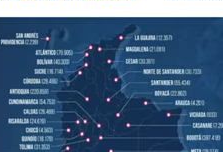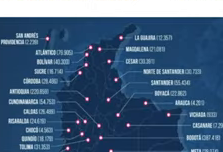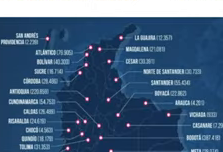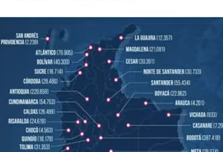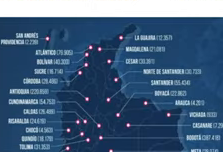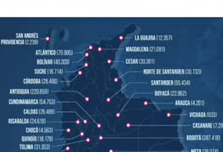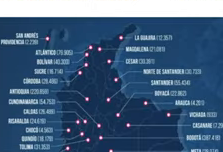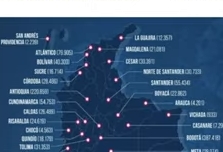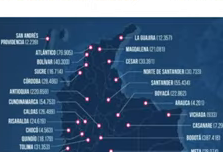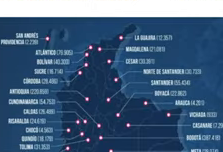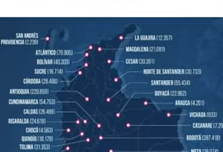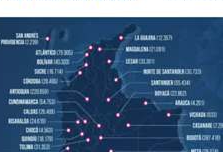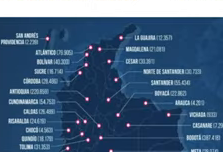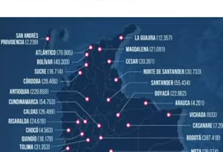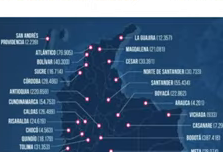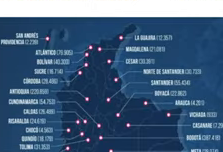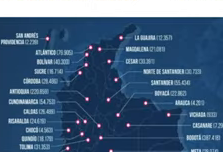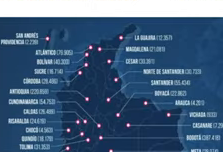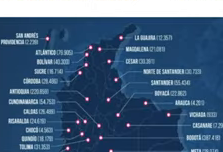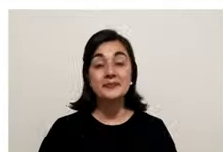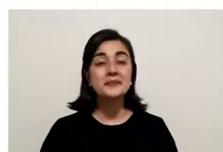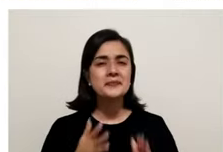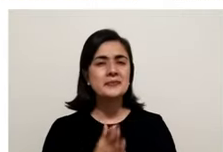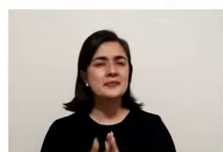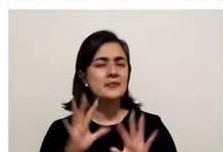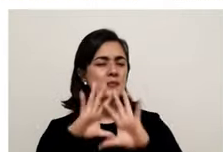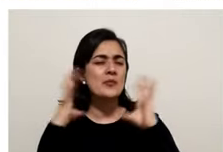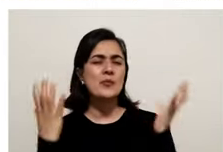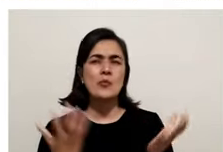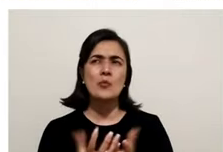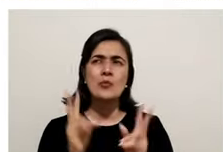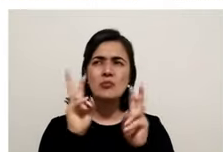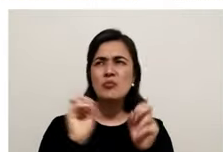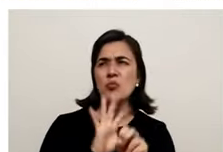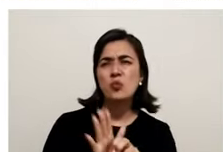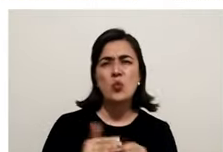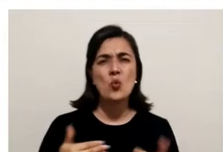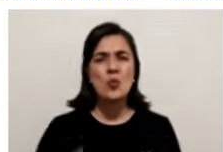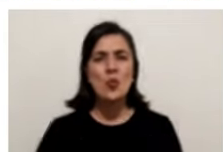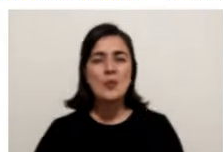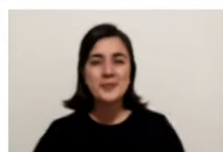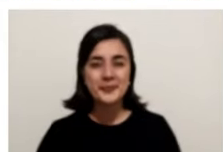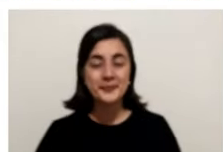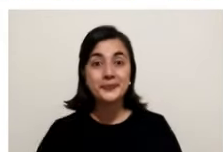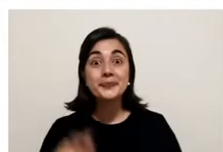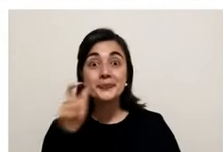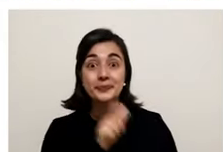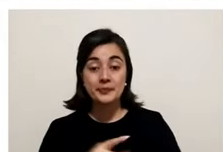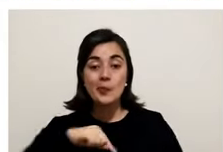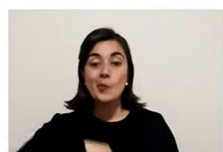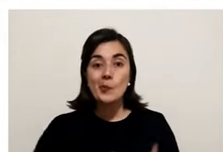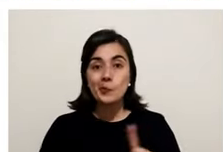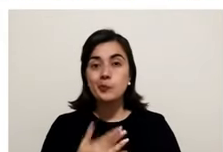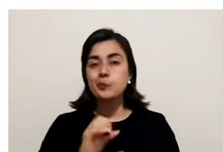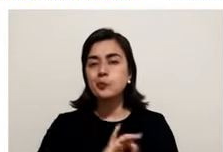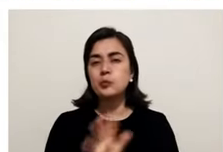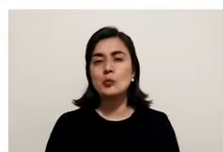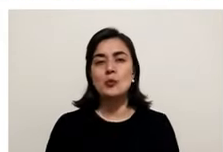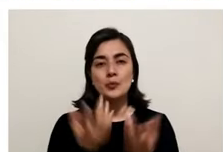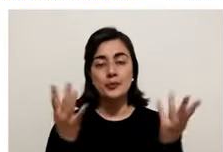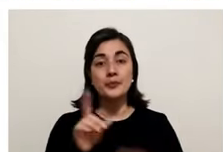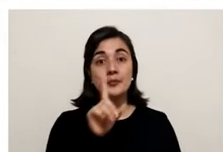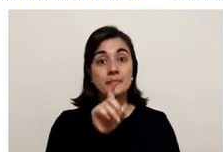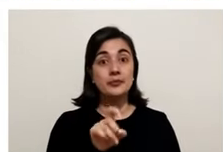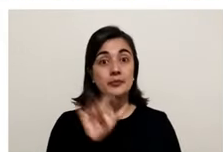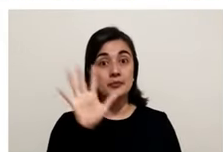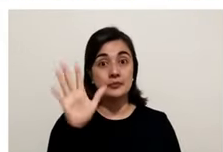departamento. La situación en el mundo es la siguiente. Número de casos confirmados.